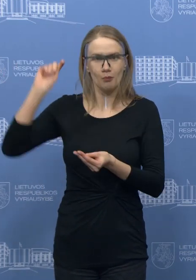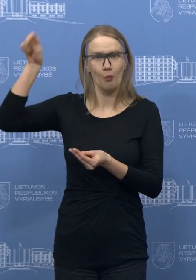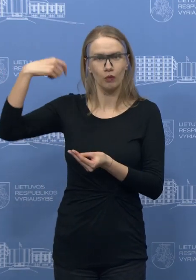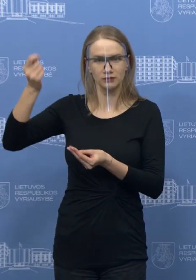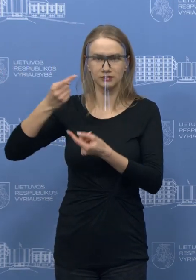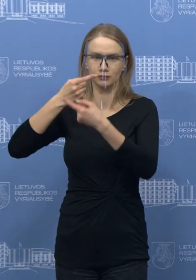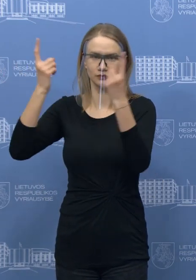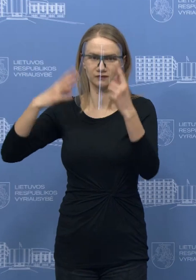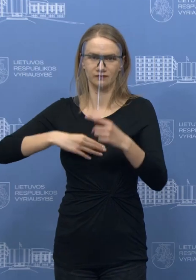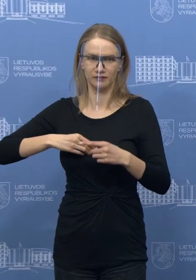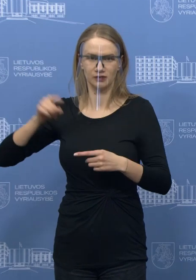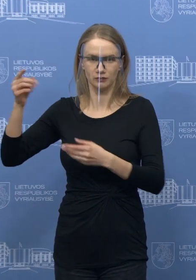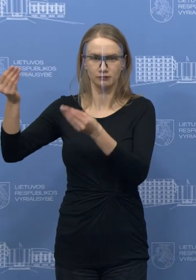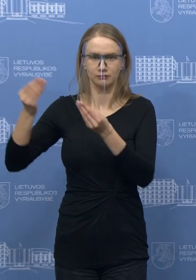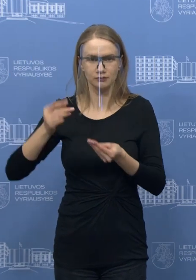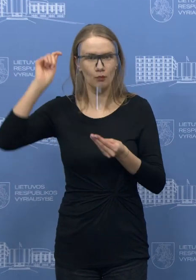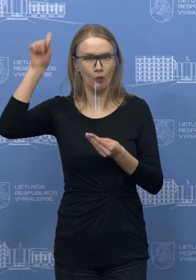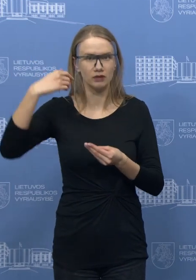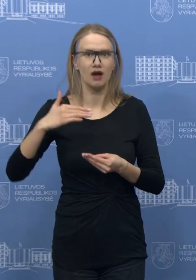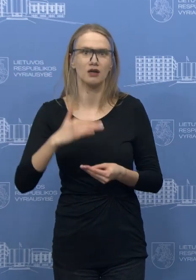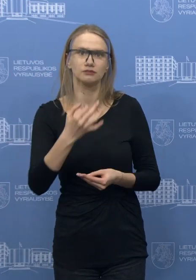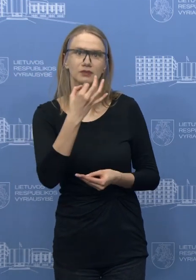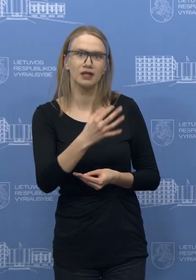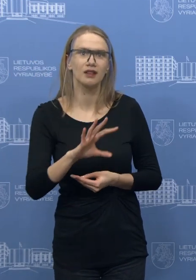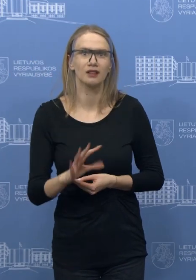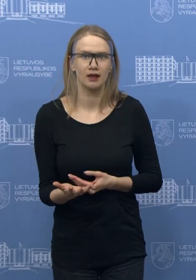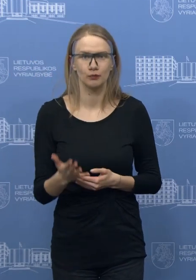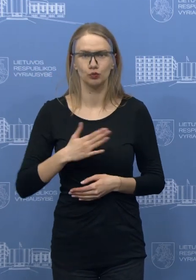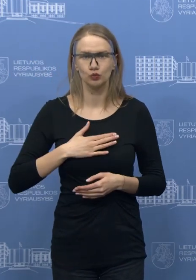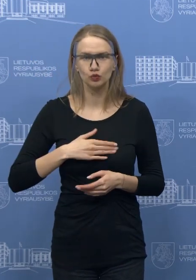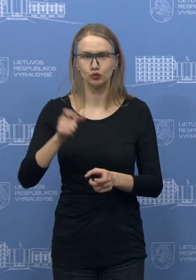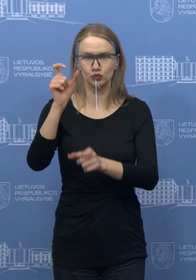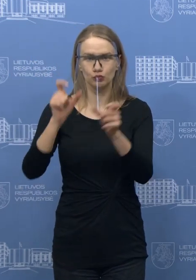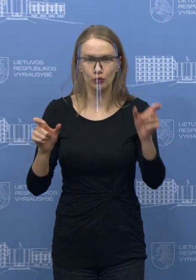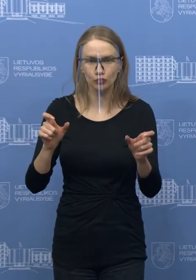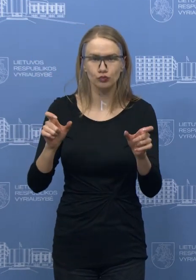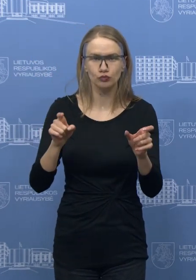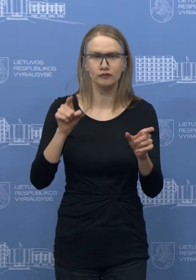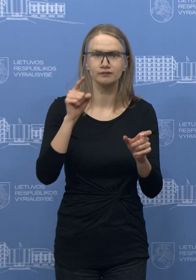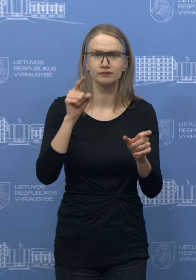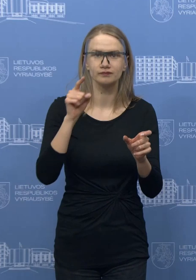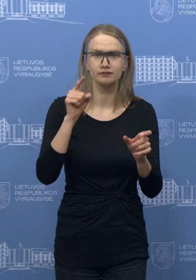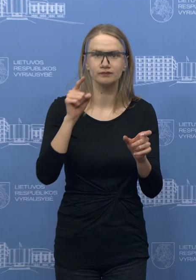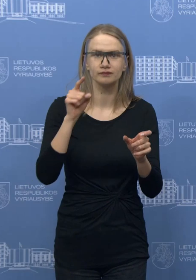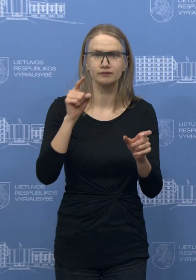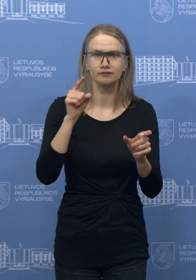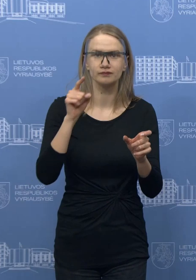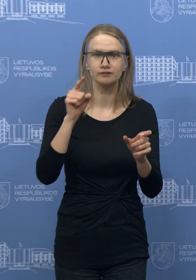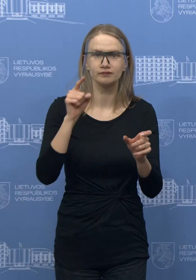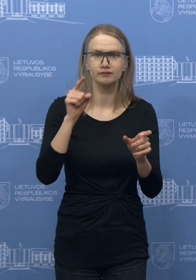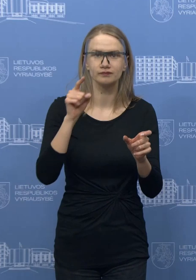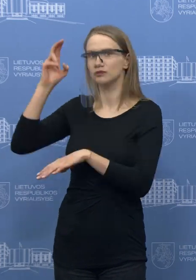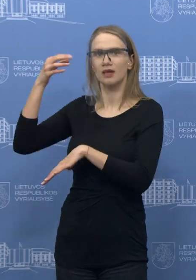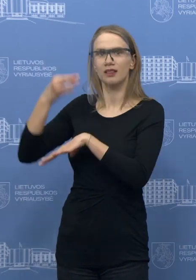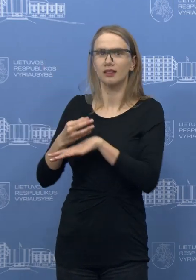galima jas suvaldyti. Ir mokslininkai labai aiškiai pasakė, kur yra mūsų žmonių ir vyriausybės atsikomybė, kalbant apie prognozes. Jeigu mes